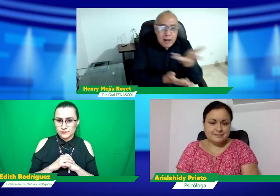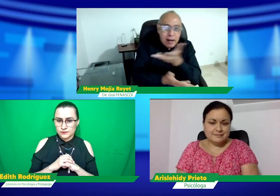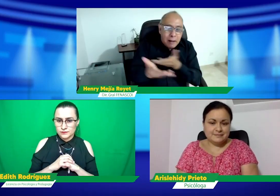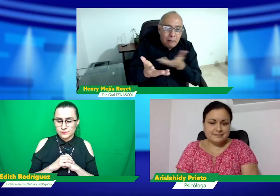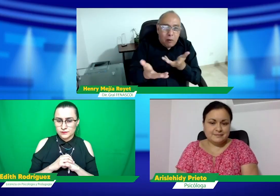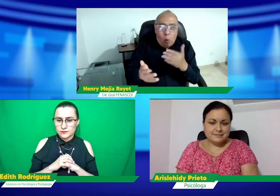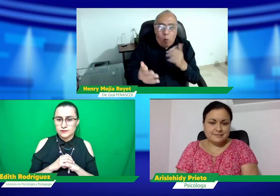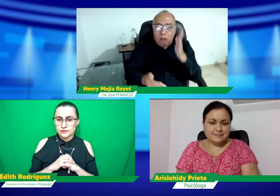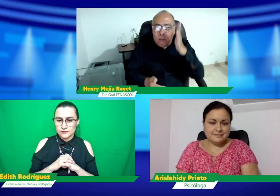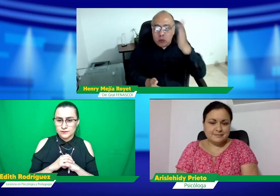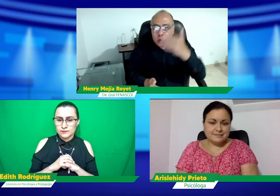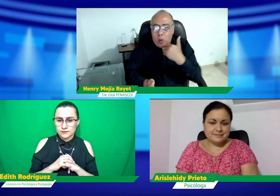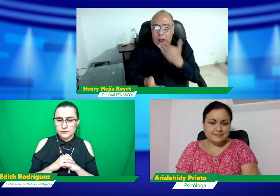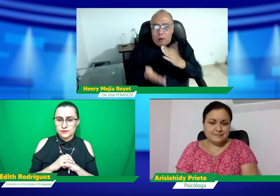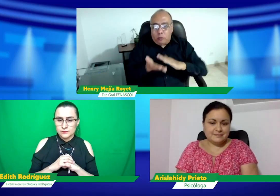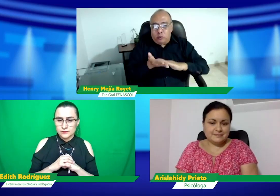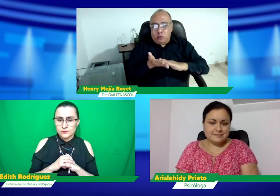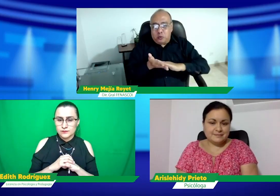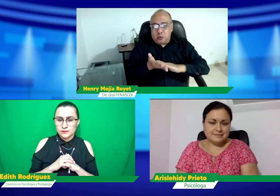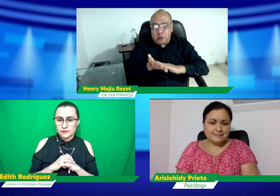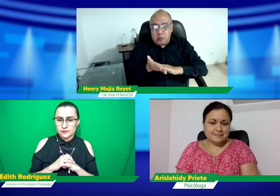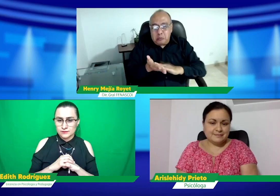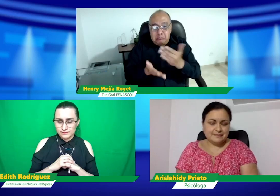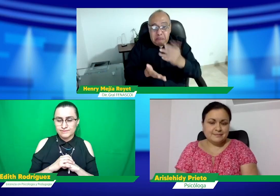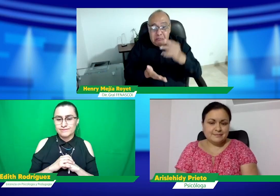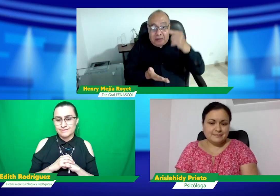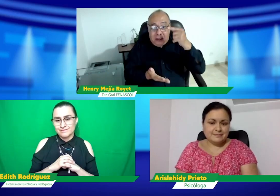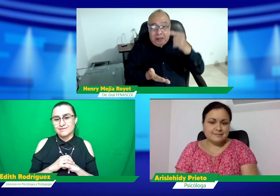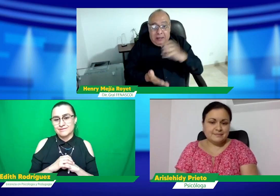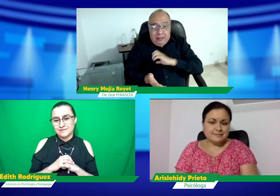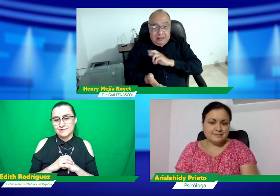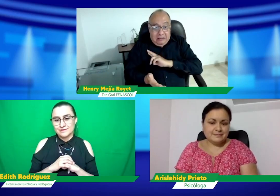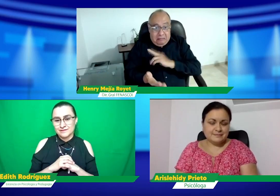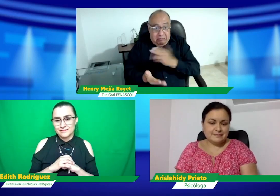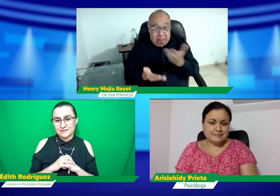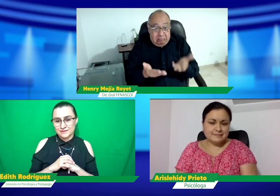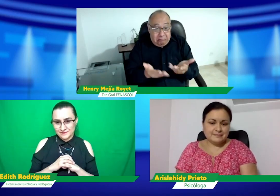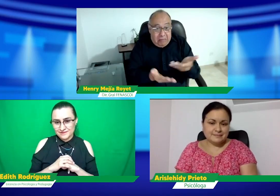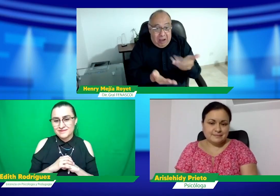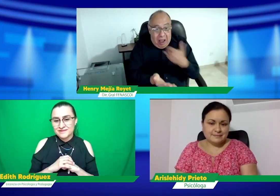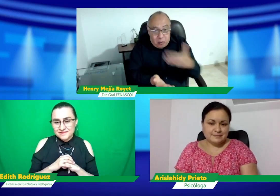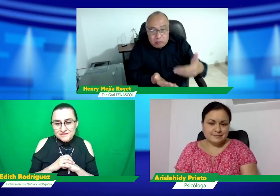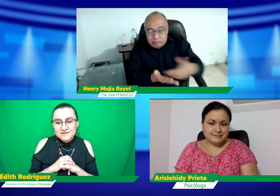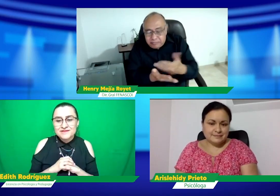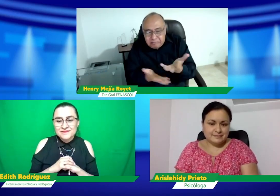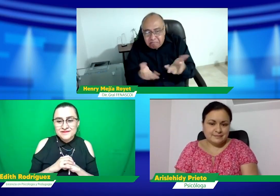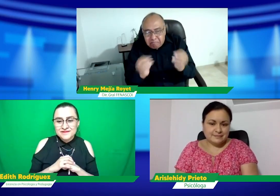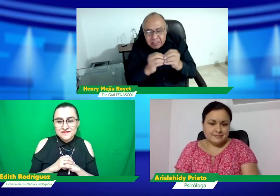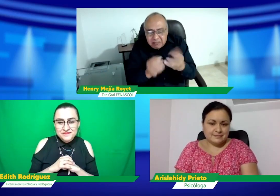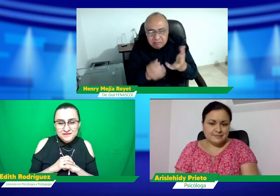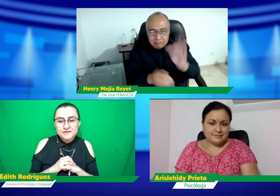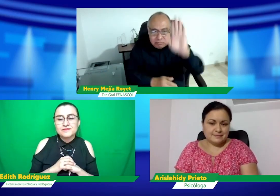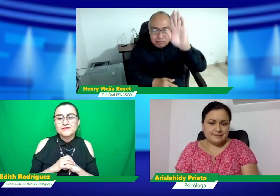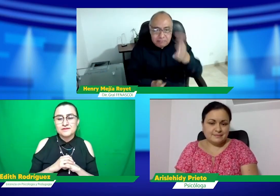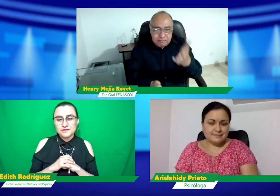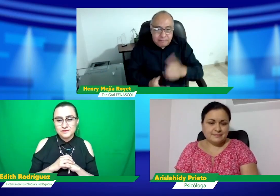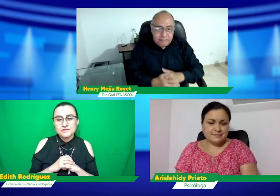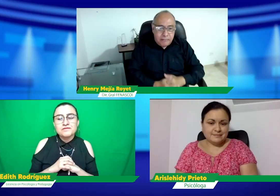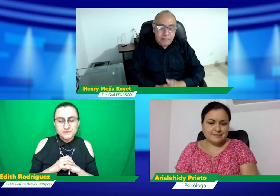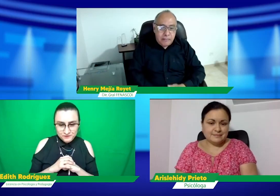cuando hablamos acerca de la situación, pues no se sabe muy bien lo que va a suceder hacia el futuro. Vi que